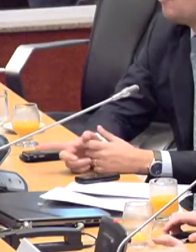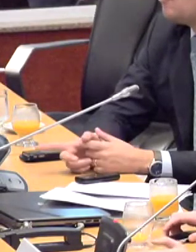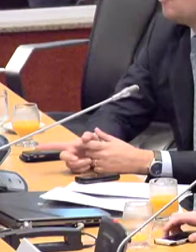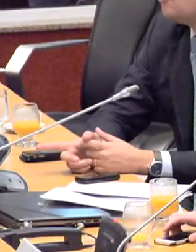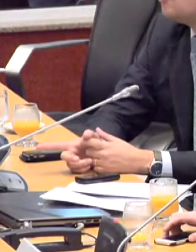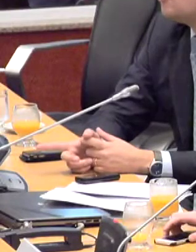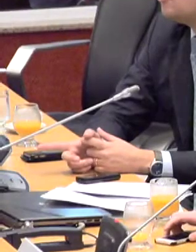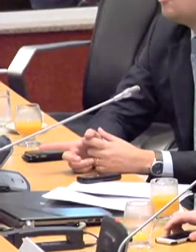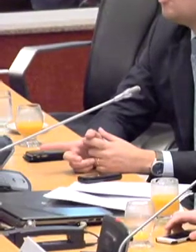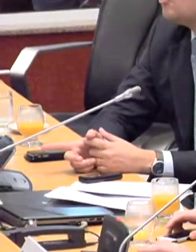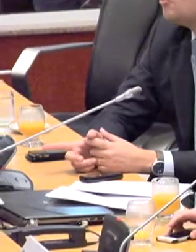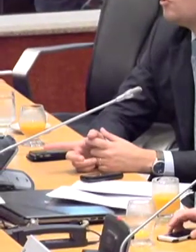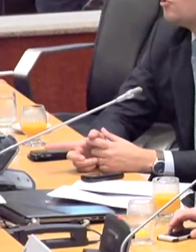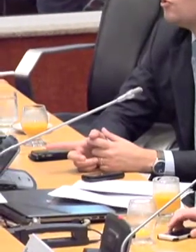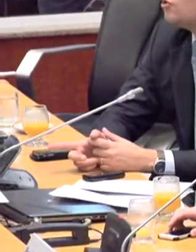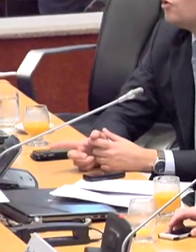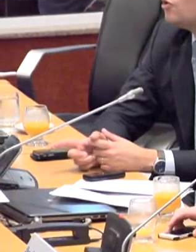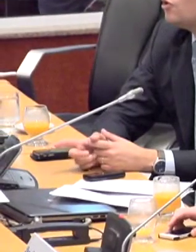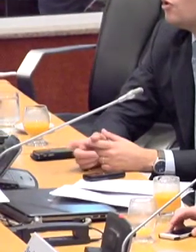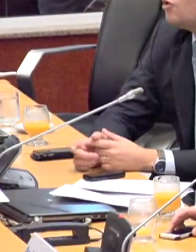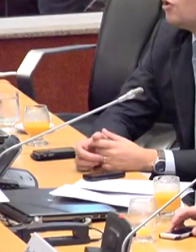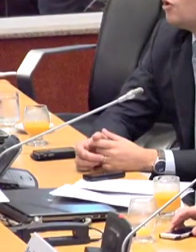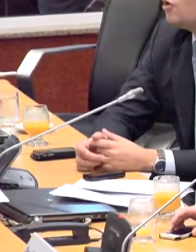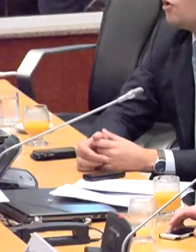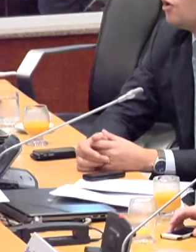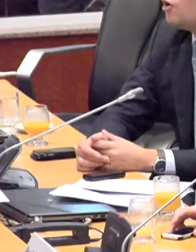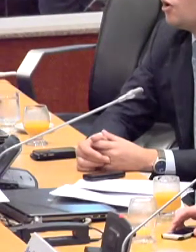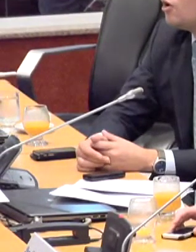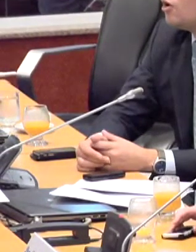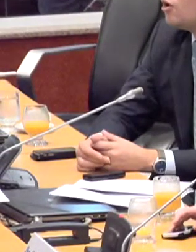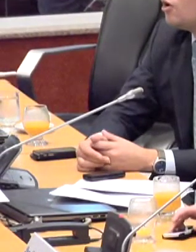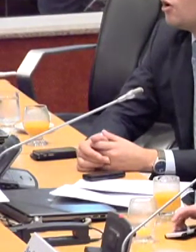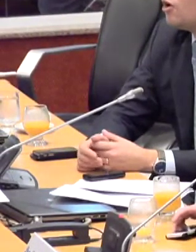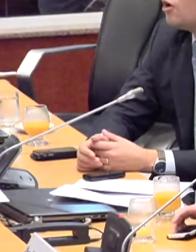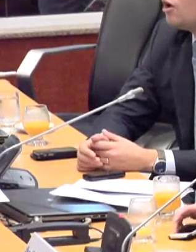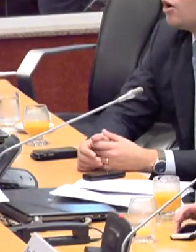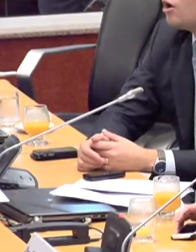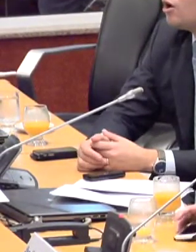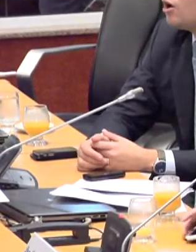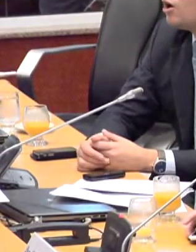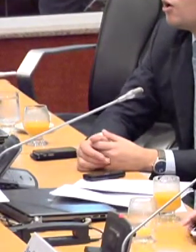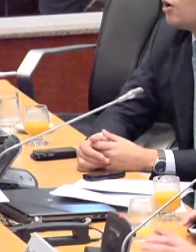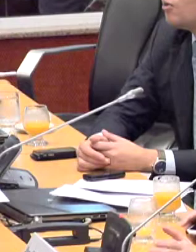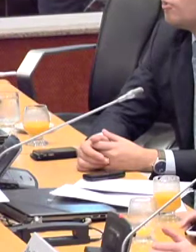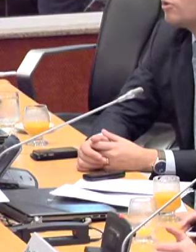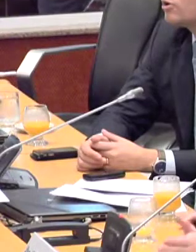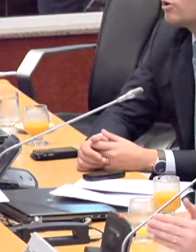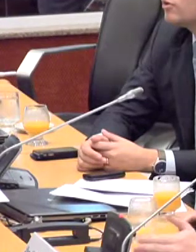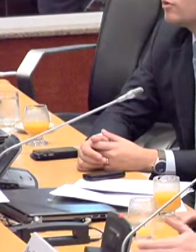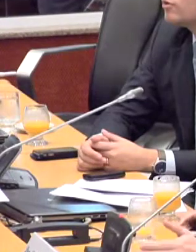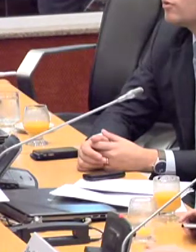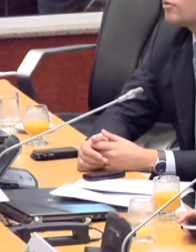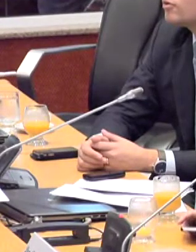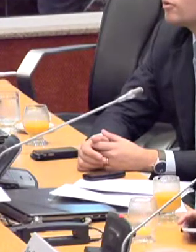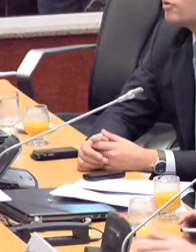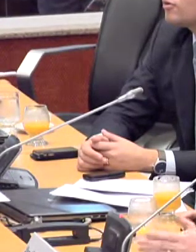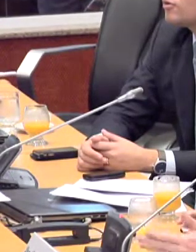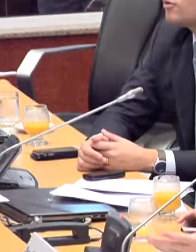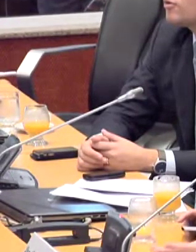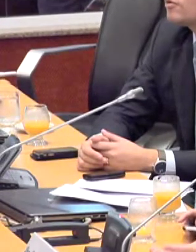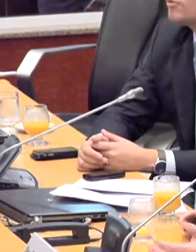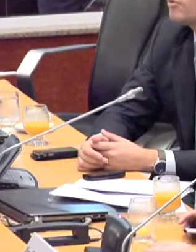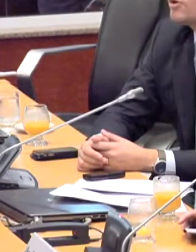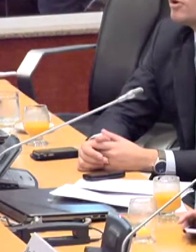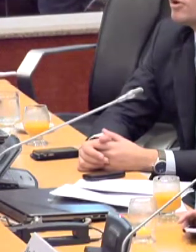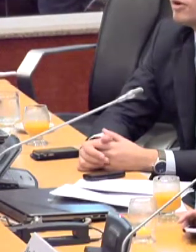como deputada estadual, e acho que o Maranhão, e em particular São Luís, lhe